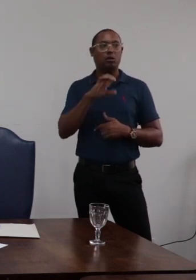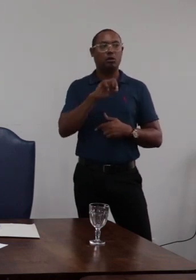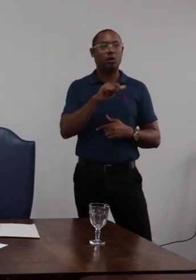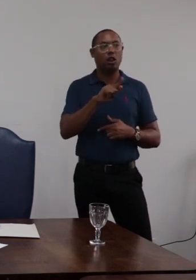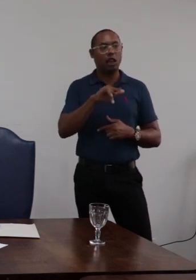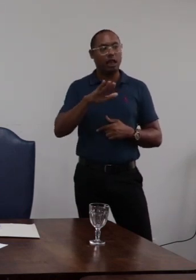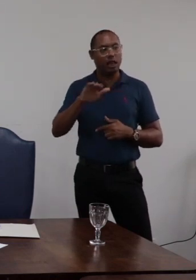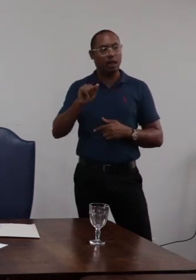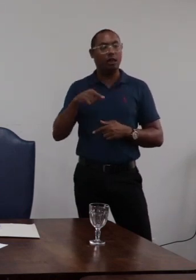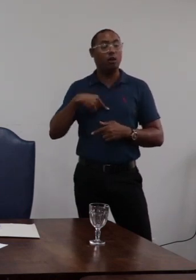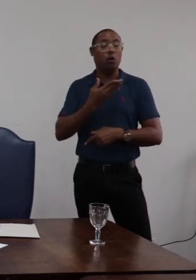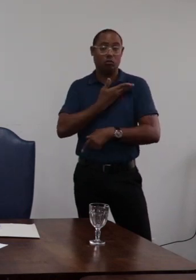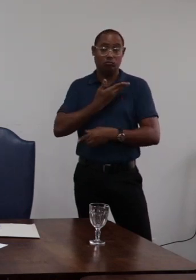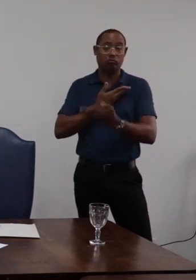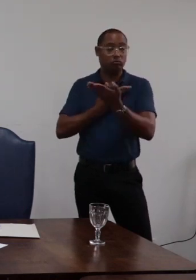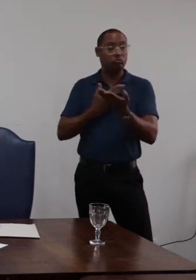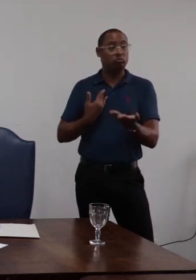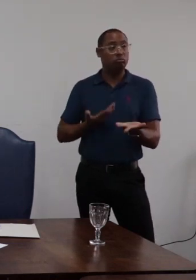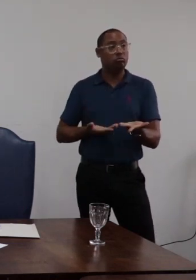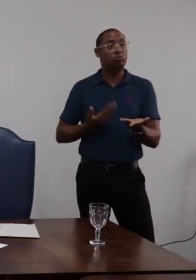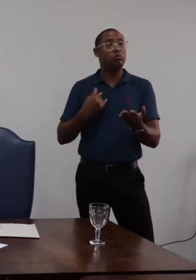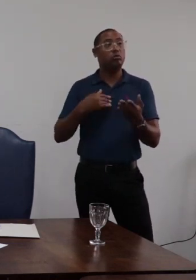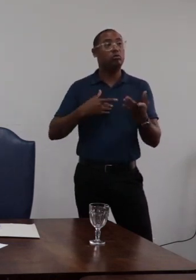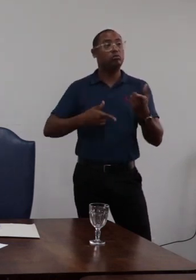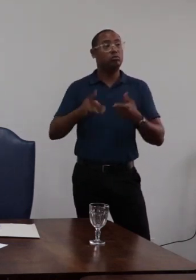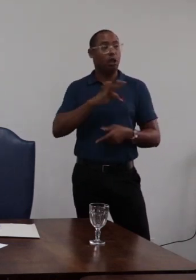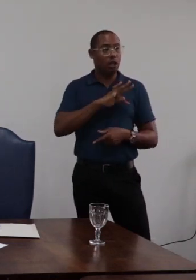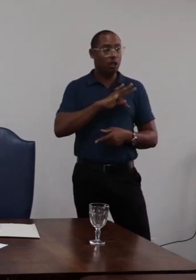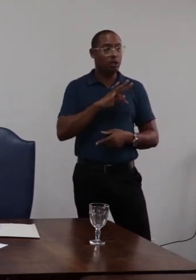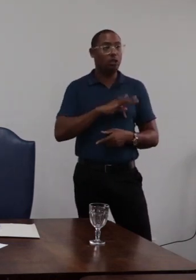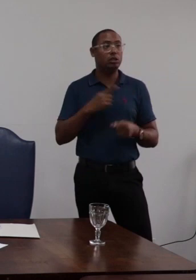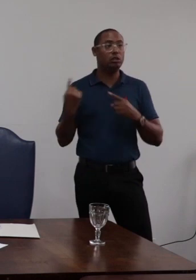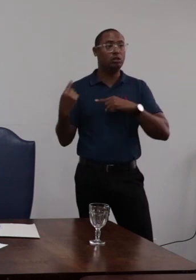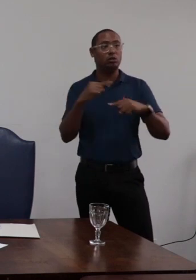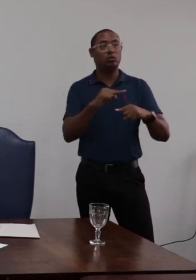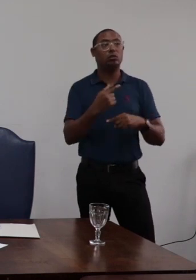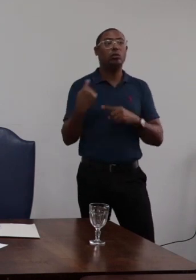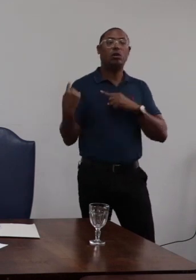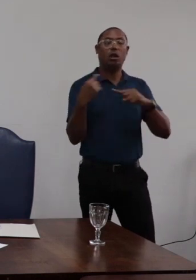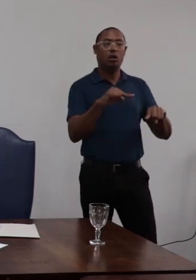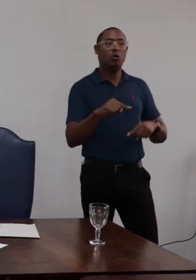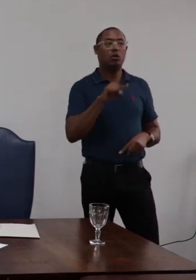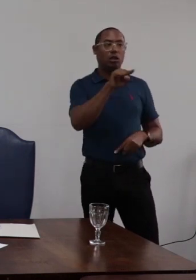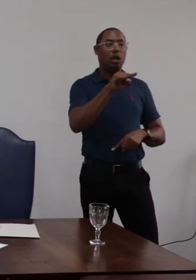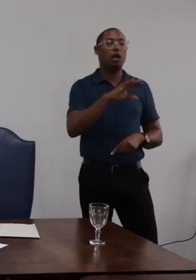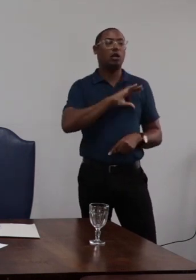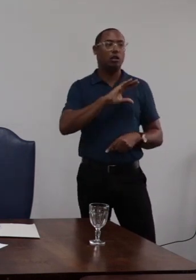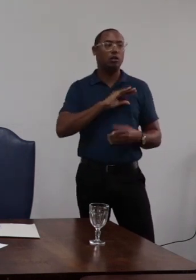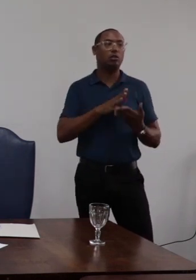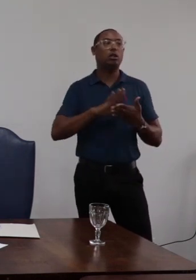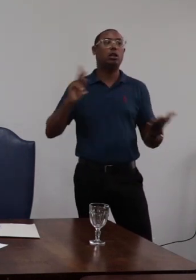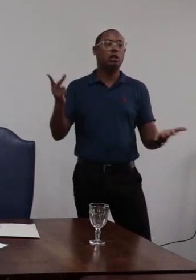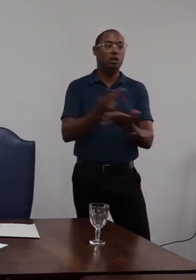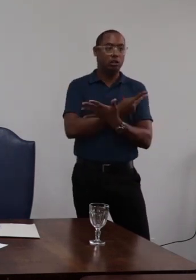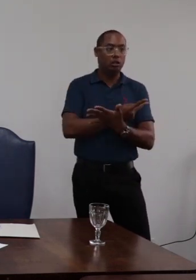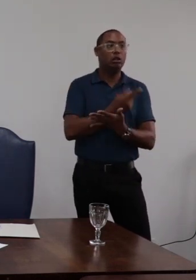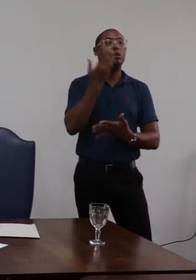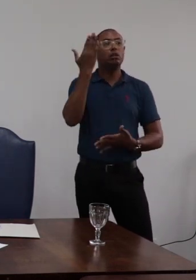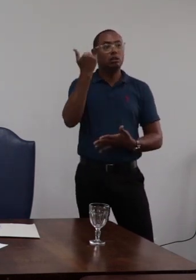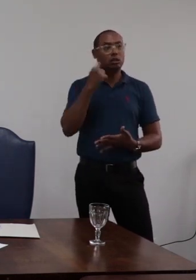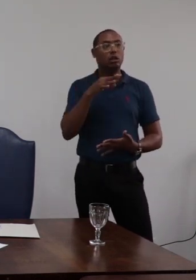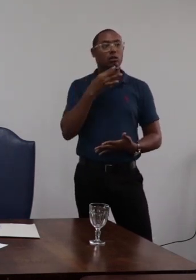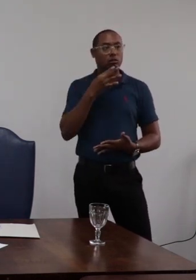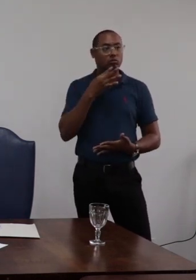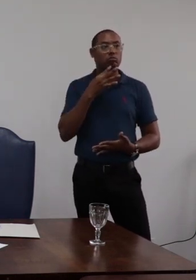servidor no envio do e-mail com ofensas contra o colega do trabalho mas que ele cometeu um erro e reconheceu no